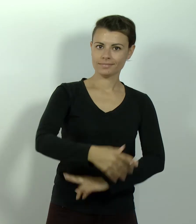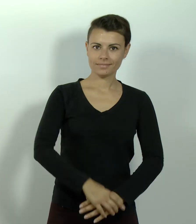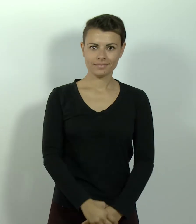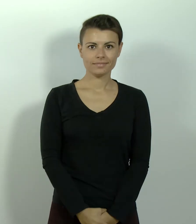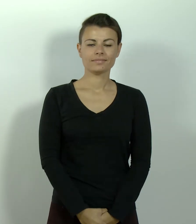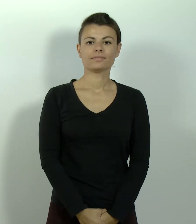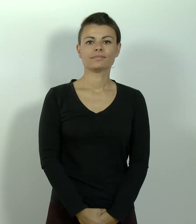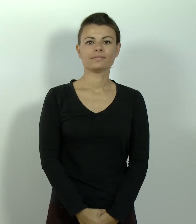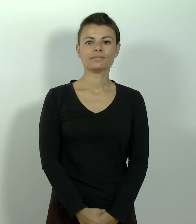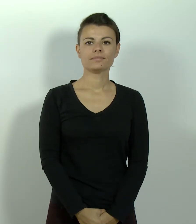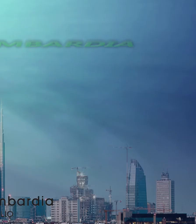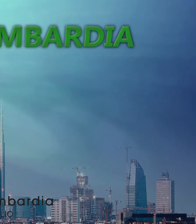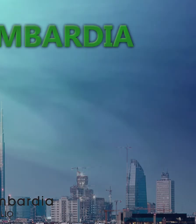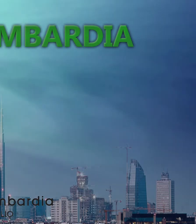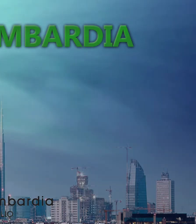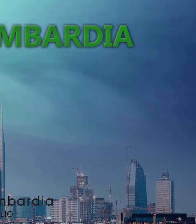prossima settimana.